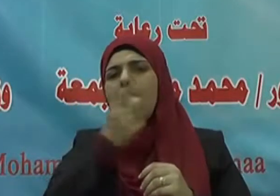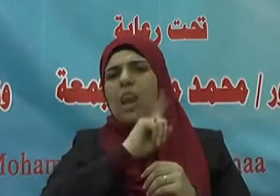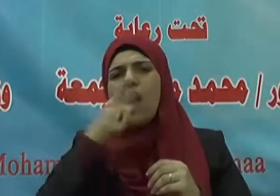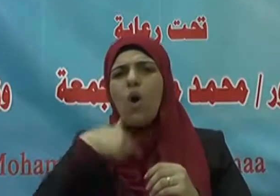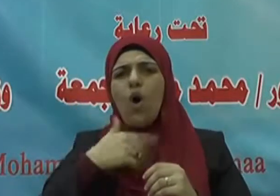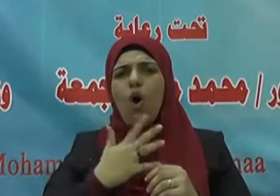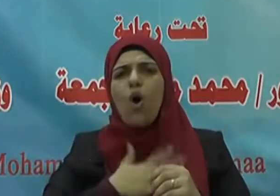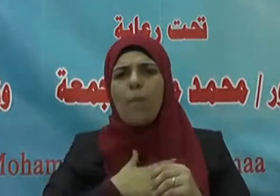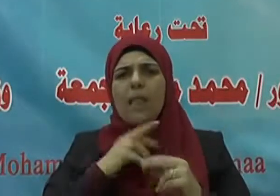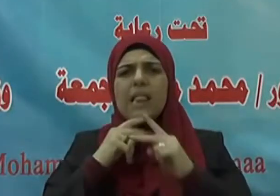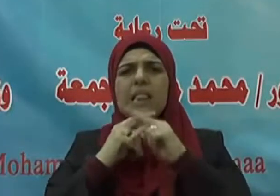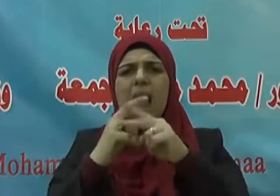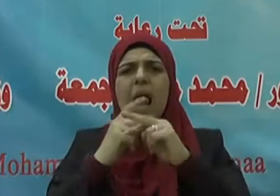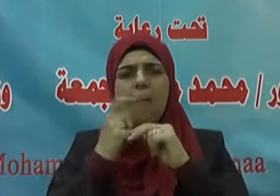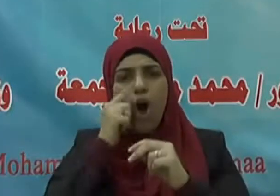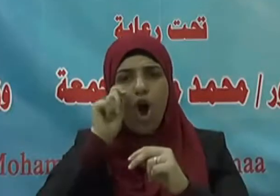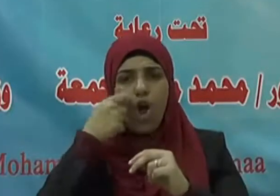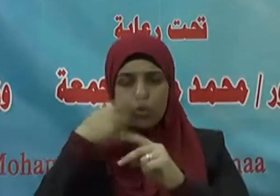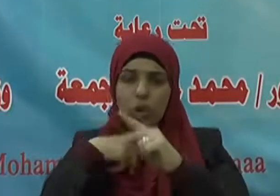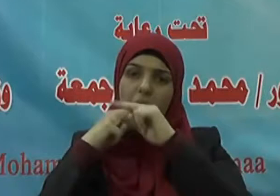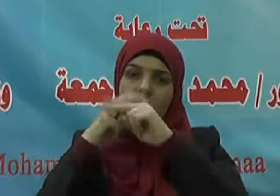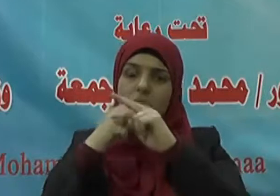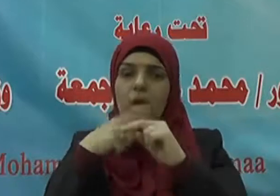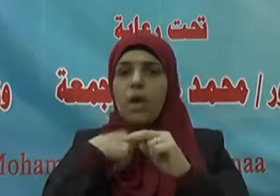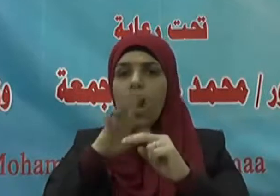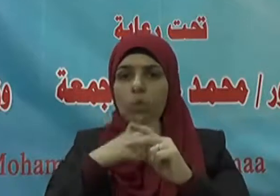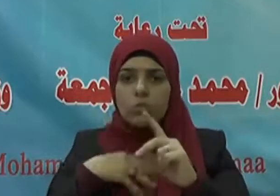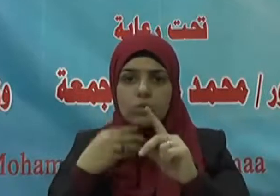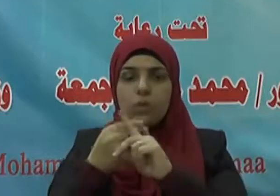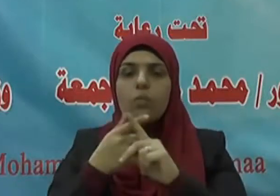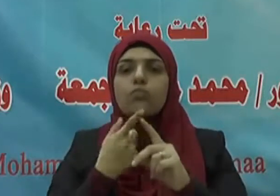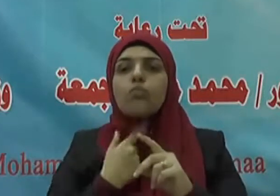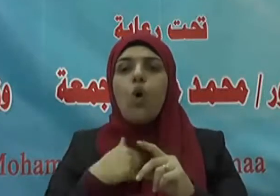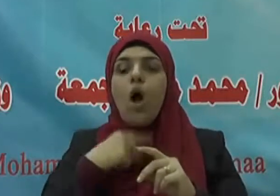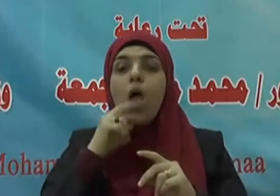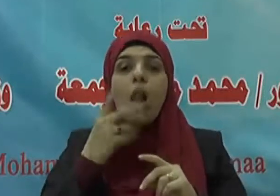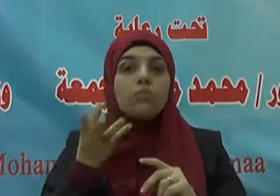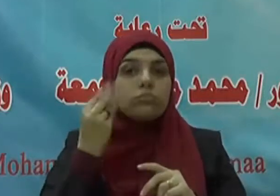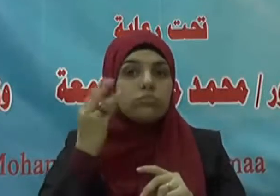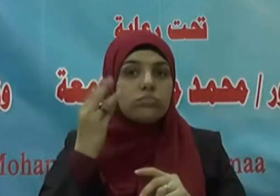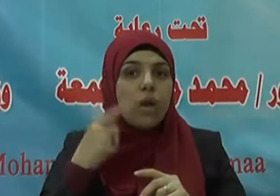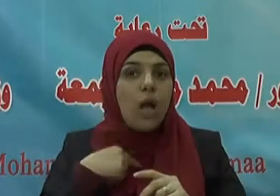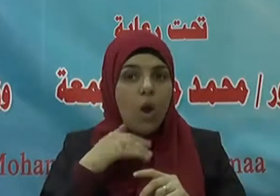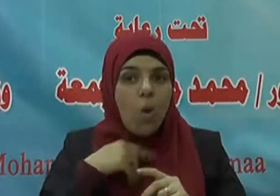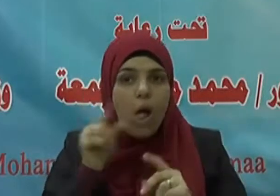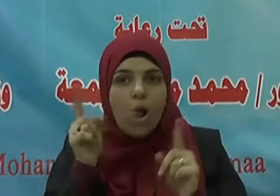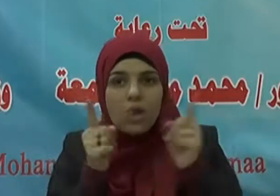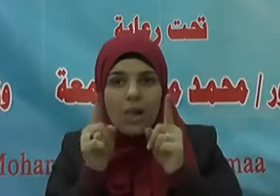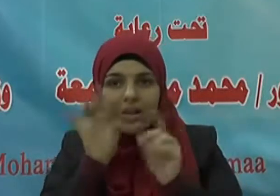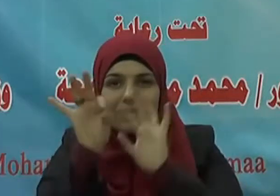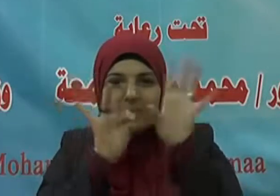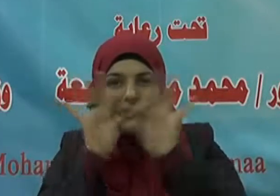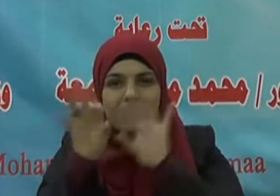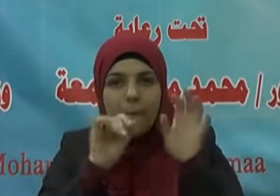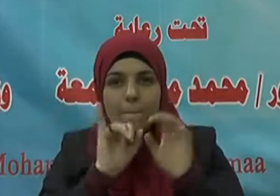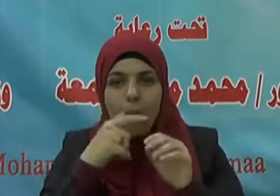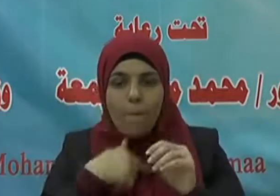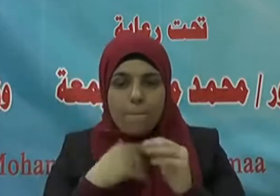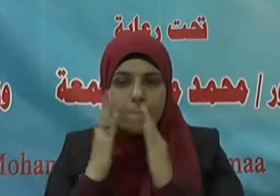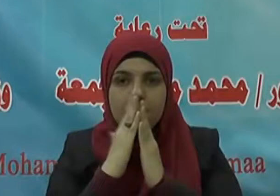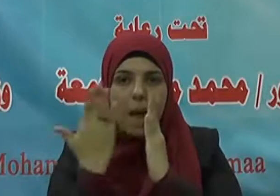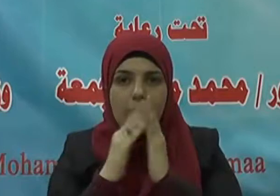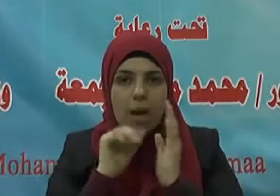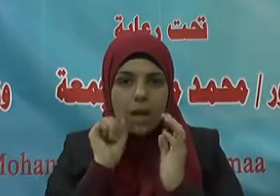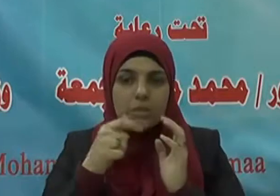ليبلغني الحديث عن الرجل فآتيه وهو قائل فأتوسد ردائي على